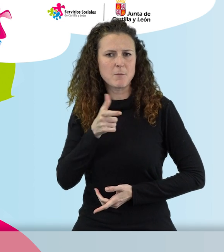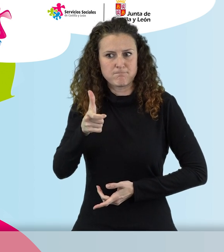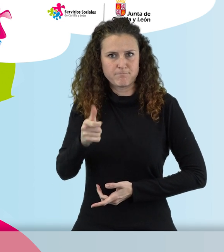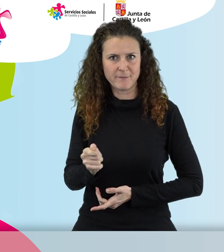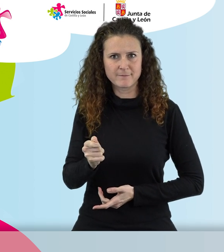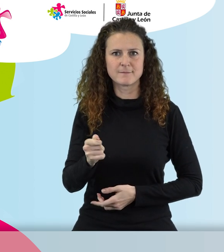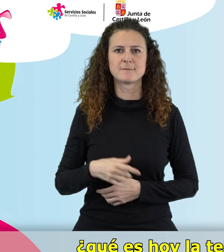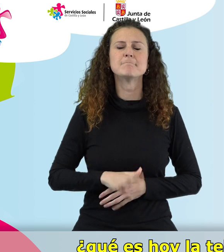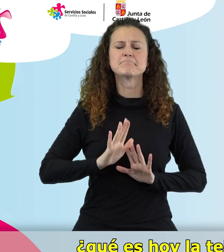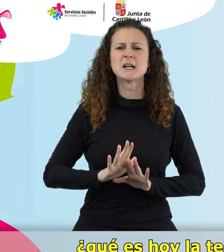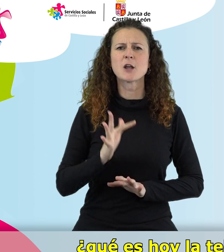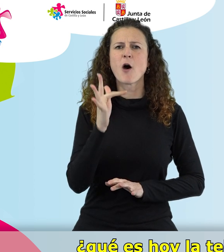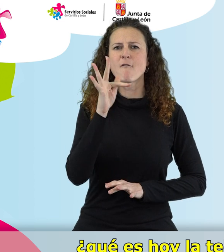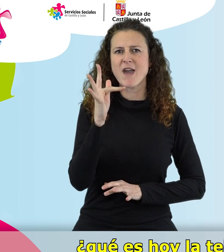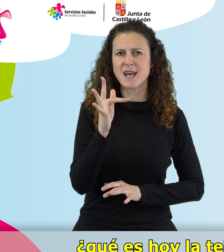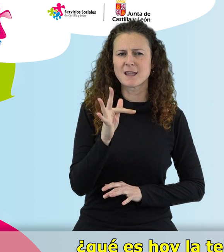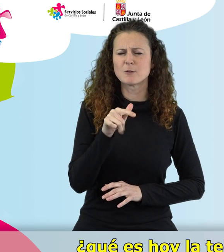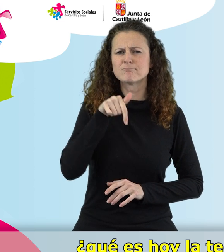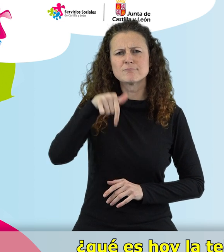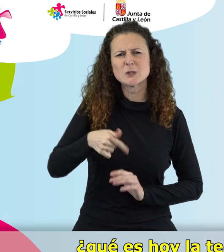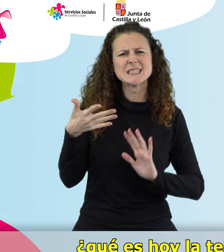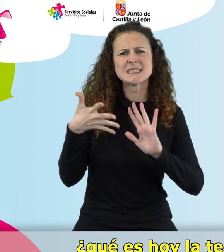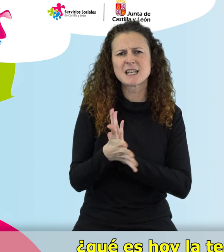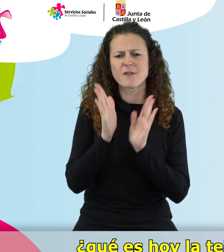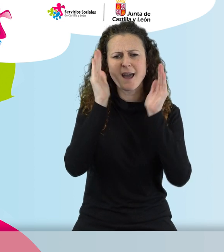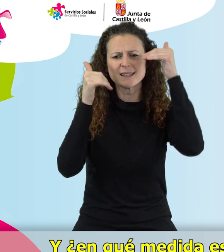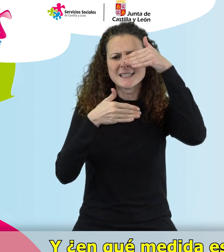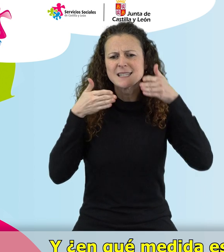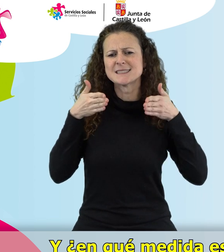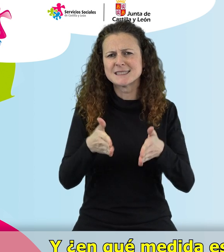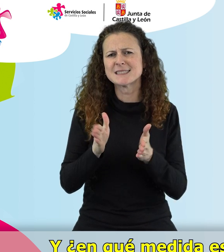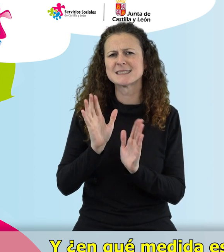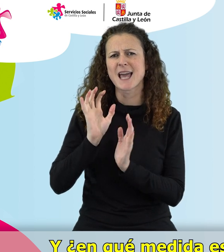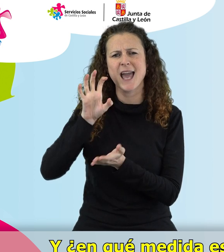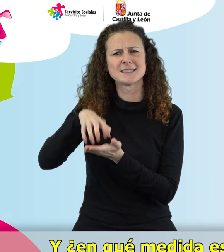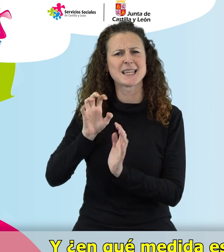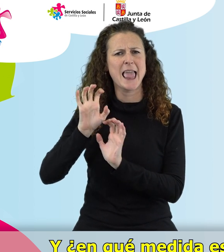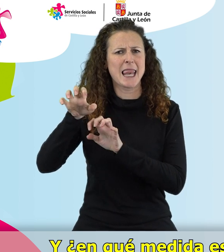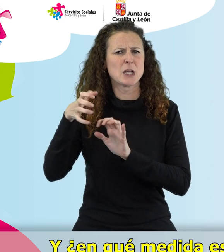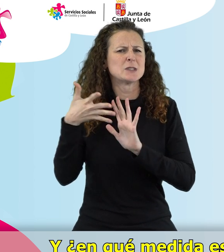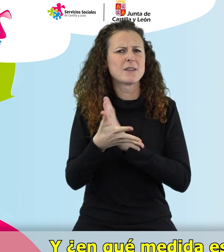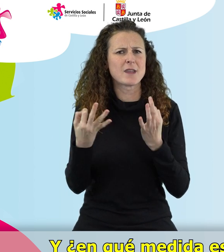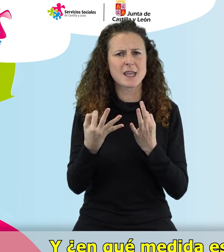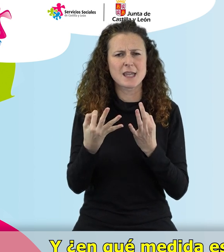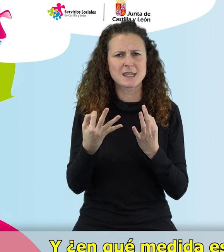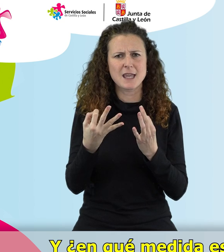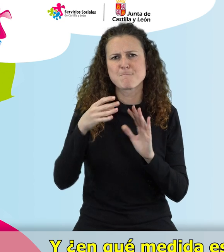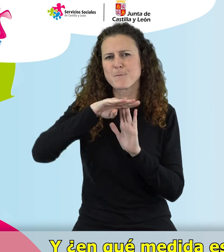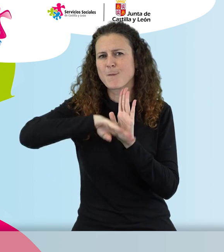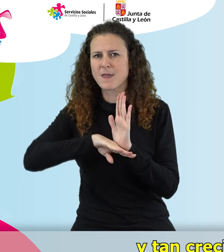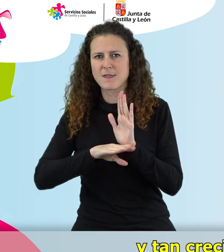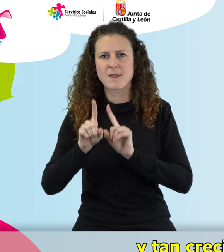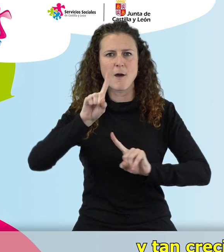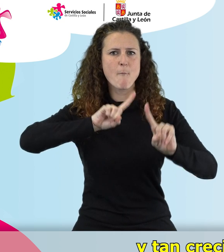Fernando, ¿qué es hoy la teleasistencia en Castilla y León? ¿Y en qué medida está relacionada con ese problema tan